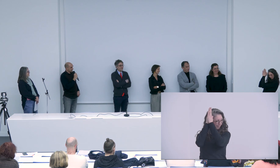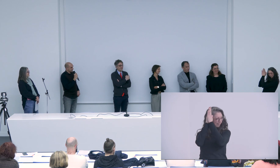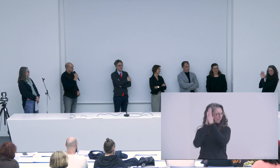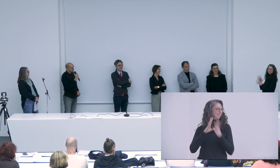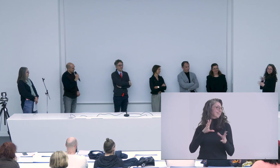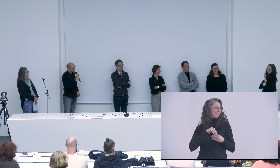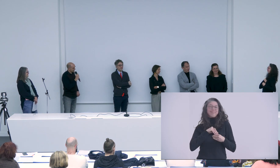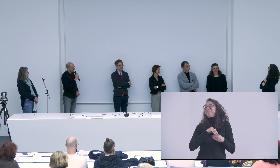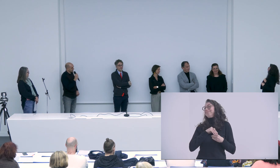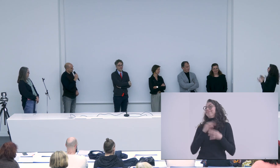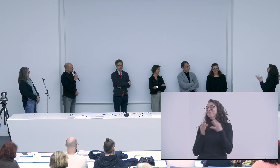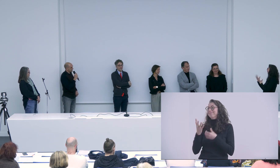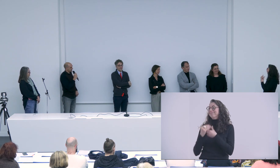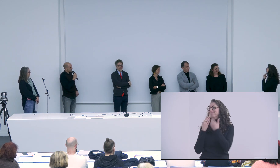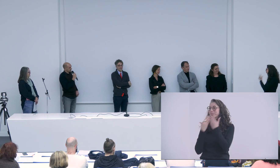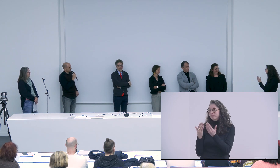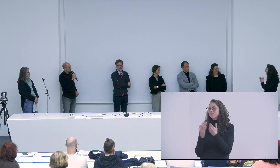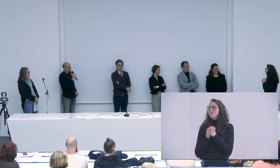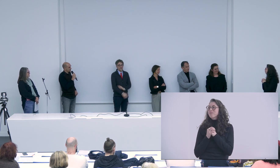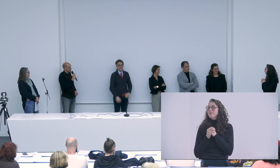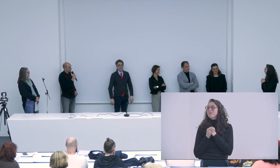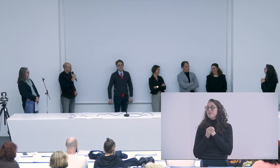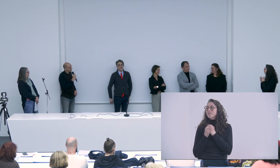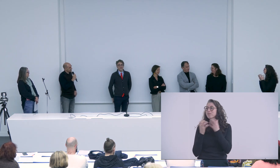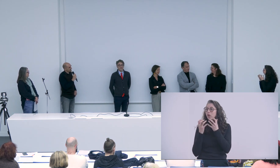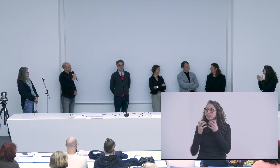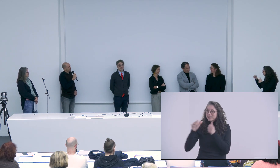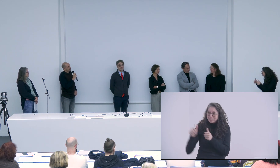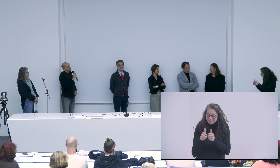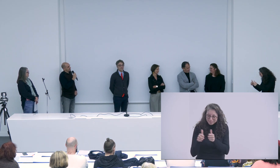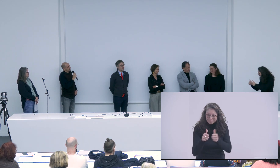moi merci merci beaucoup merci je ne sais comment le dire mais merci du fond du coeur